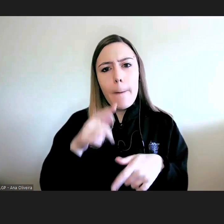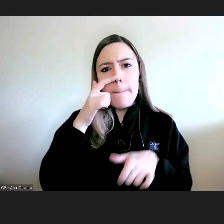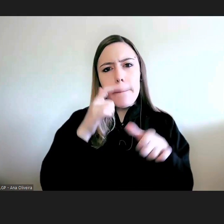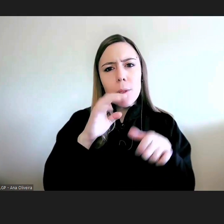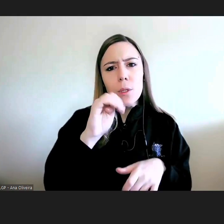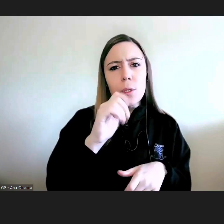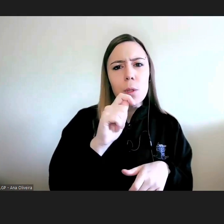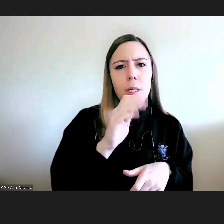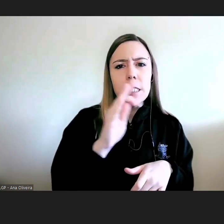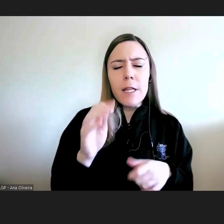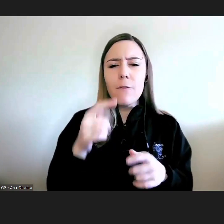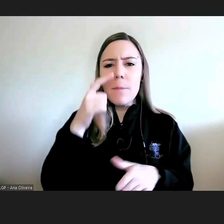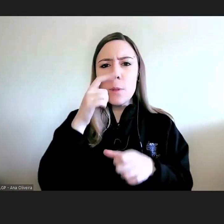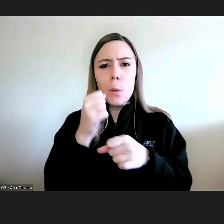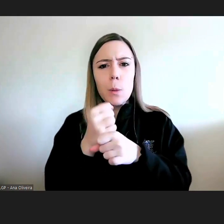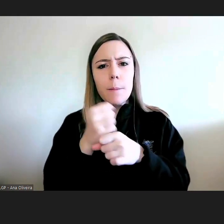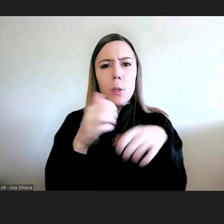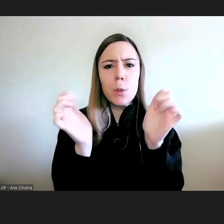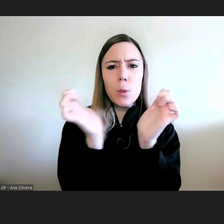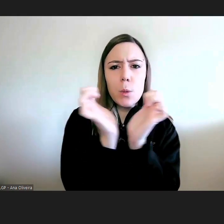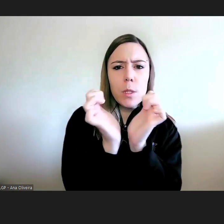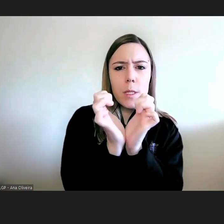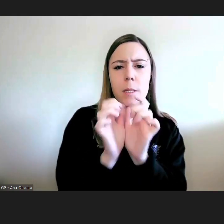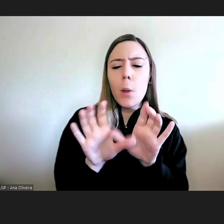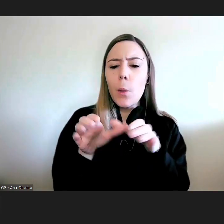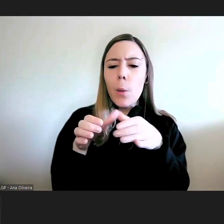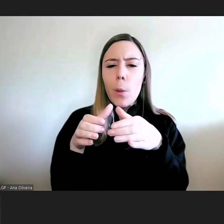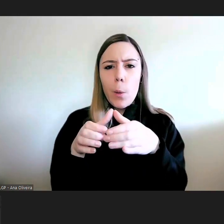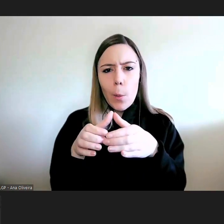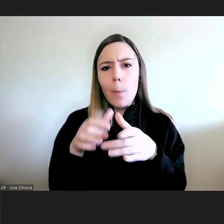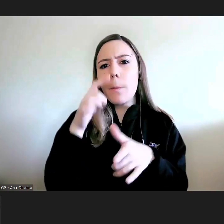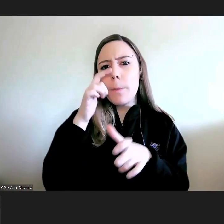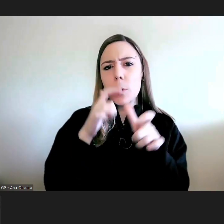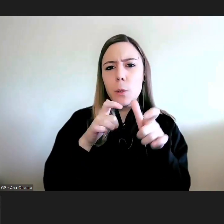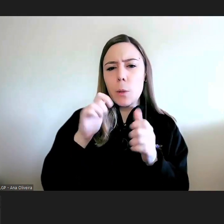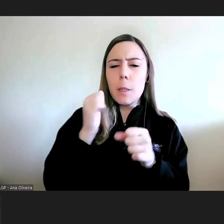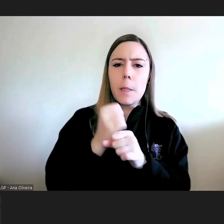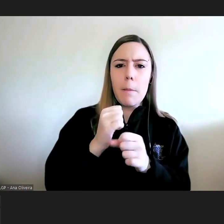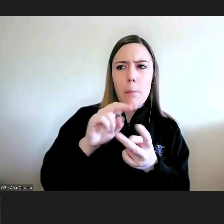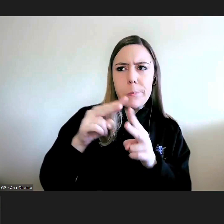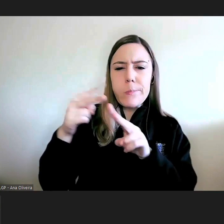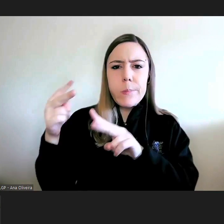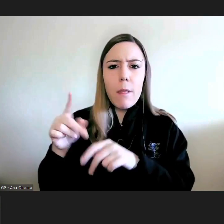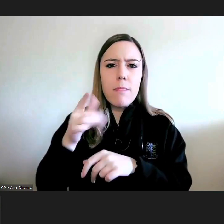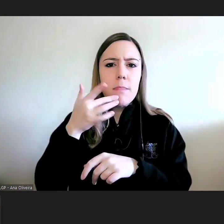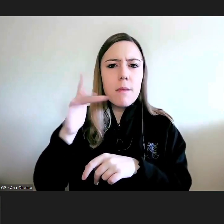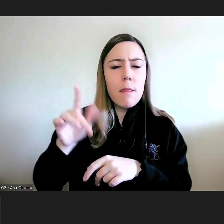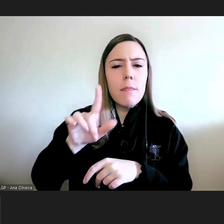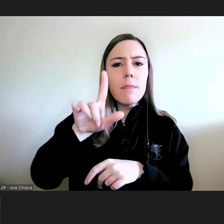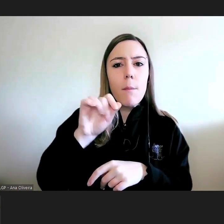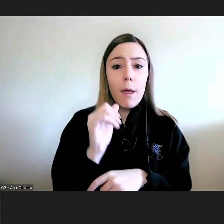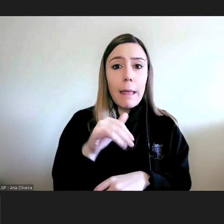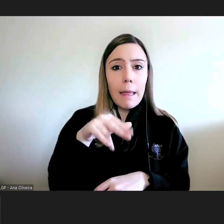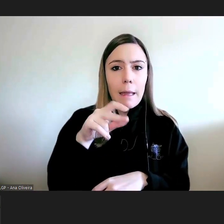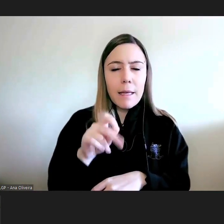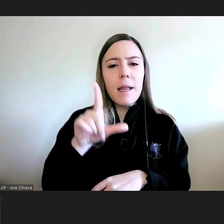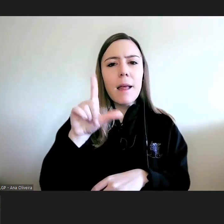da Segurança Social, do Alto Comissariado das Migrações, do próprio INA, das